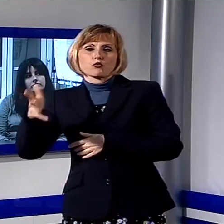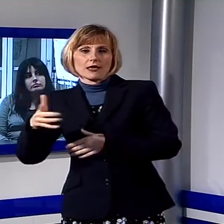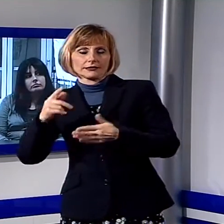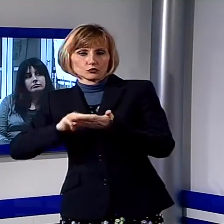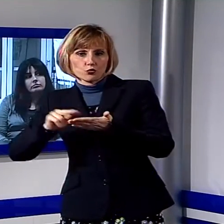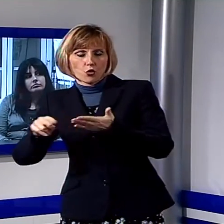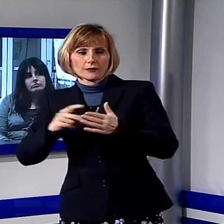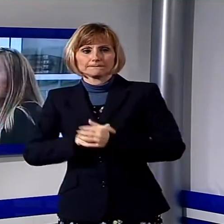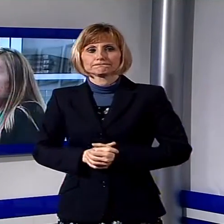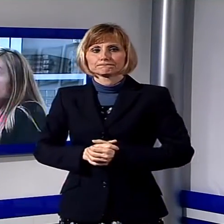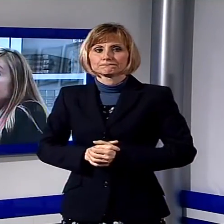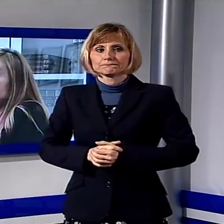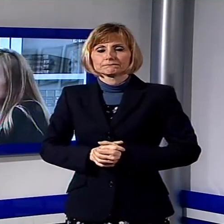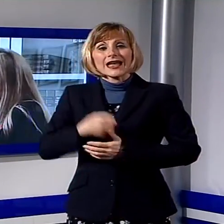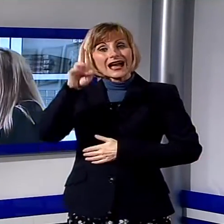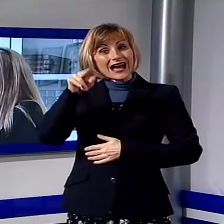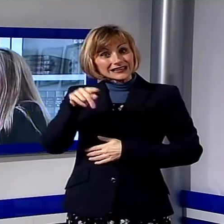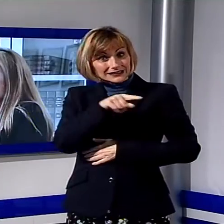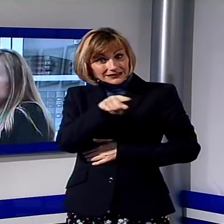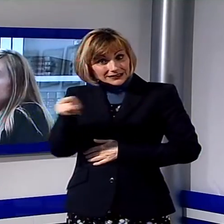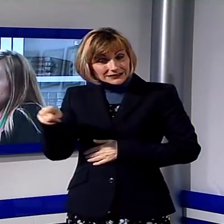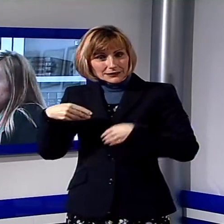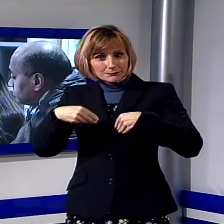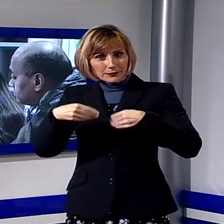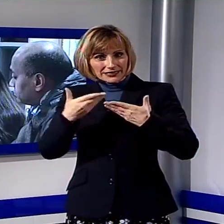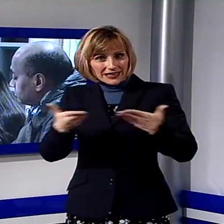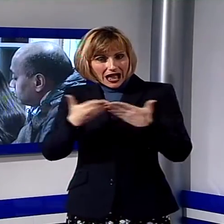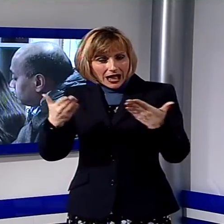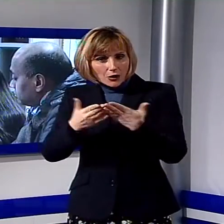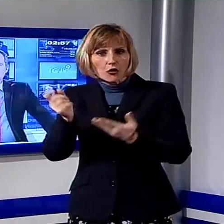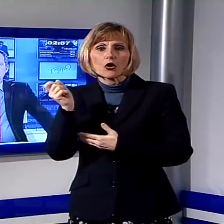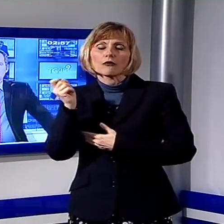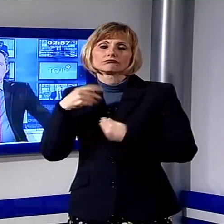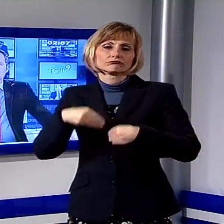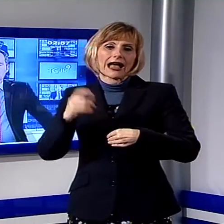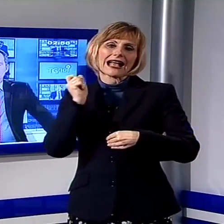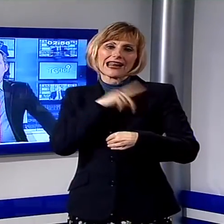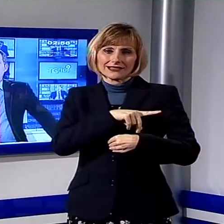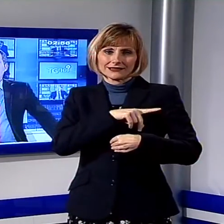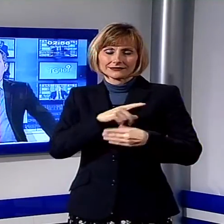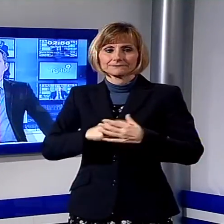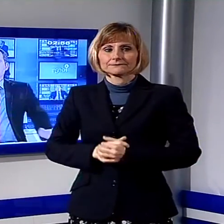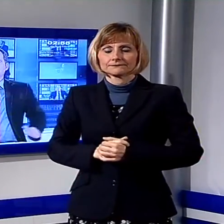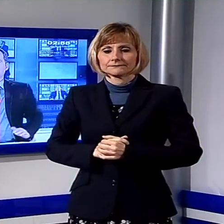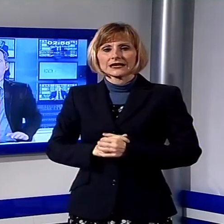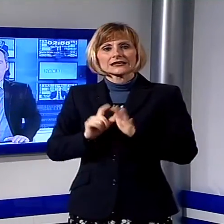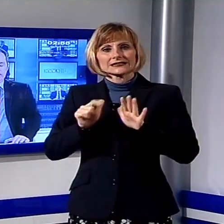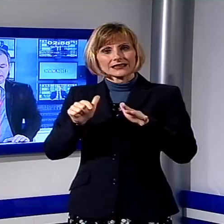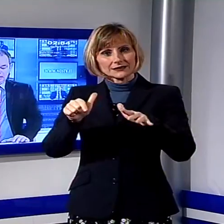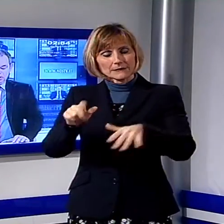artisti coinvolti nello spettacolo partecipano a titolo gratuito. Nella sua rubrica settimanale Sergio Talenti ci